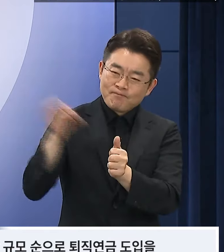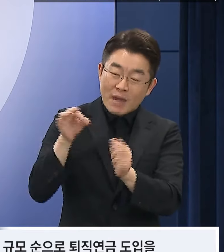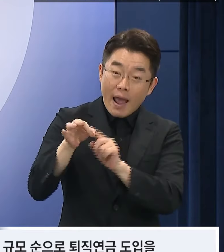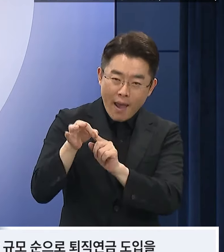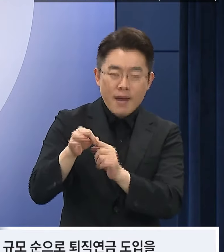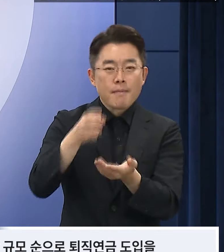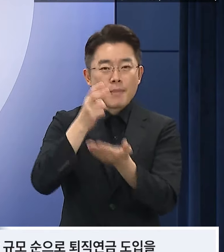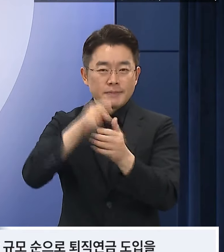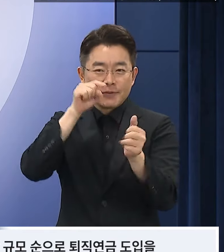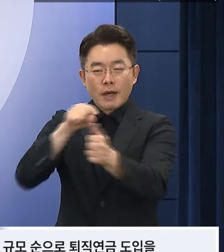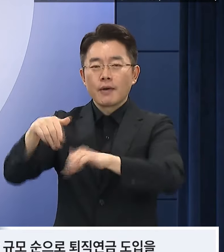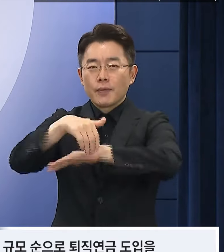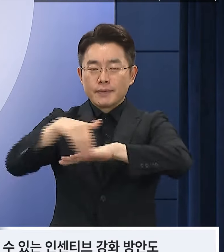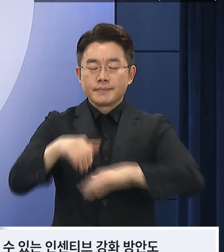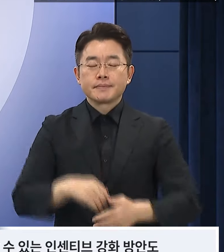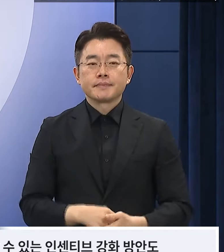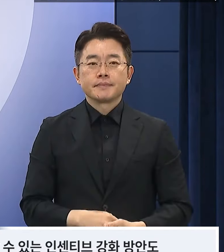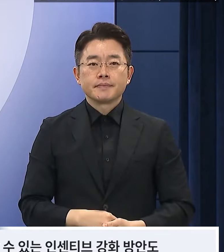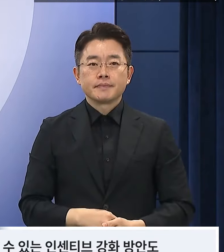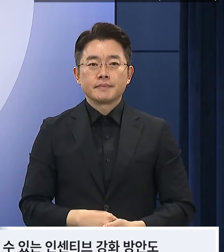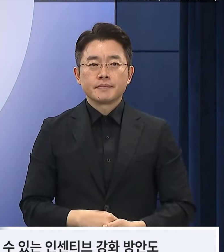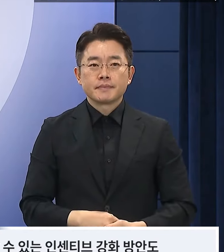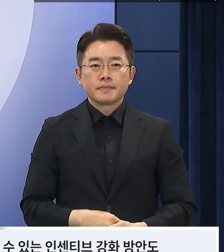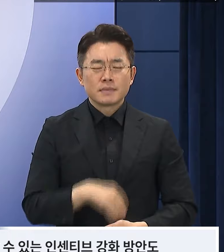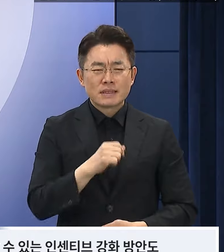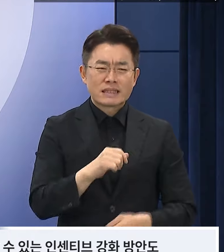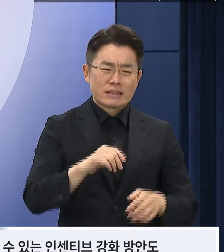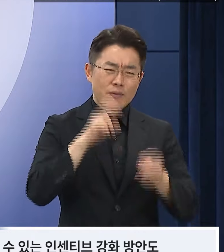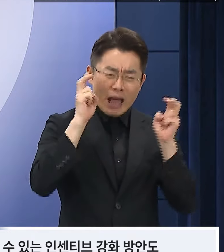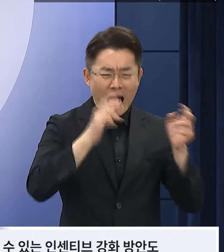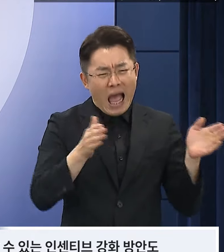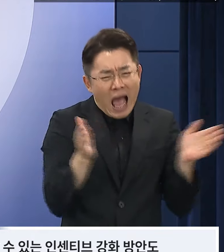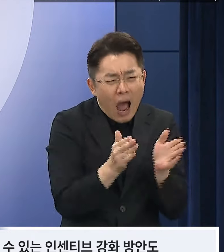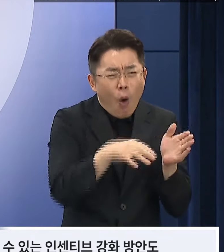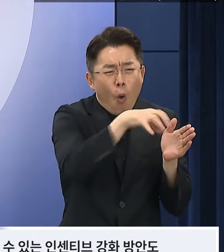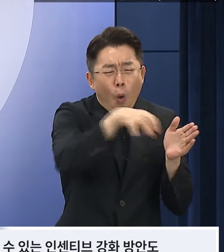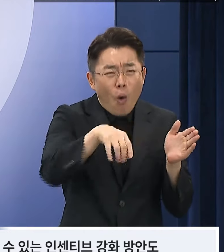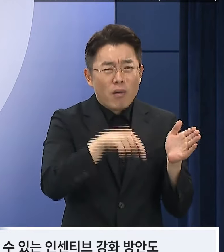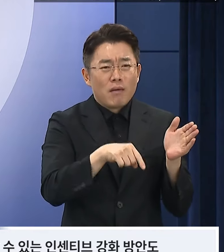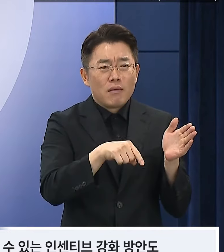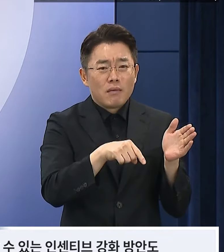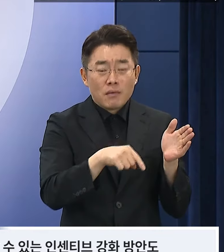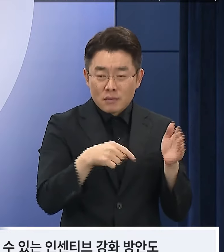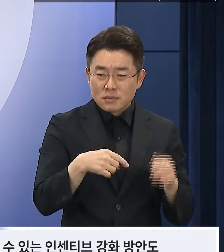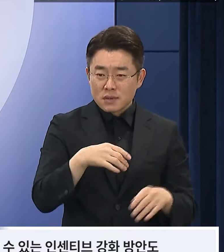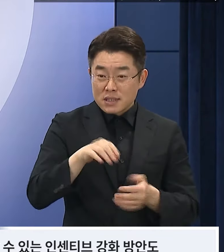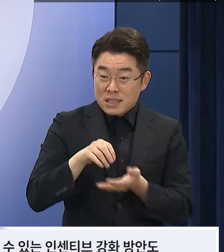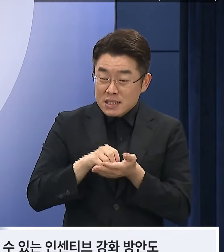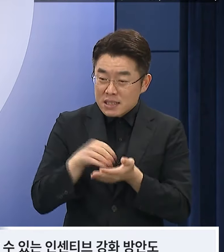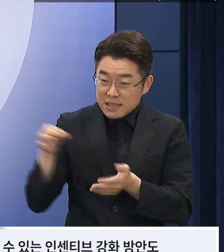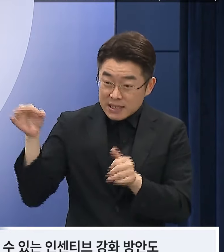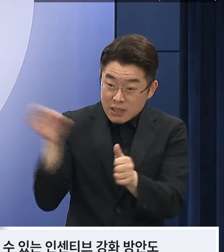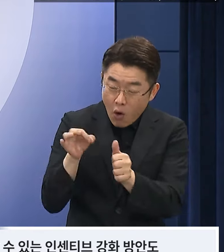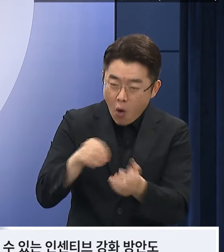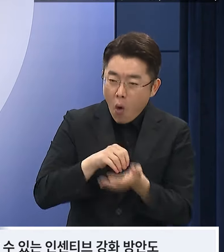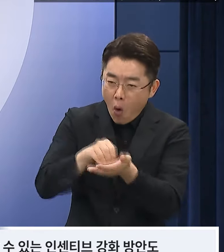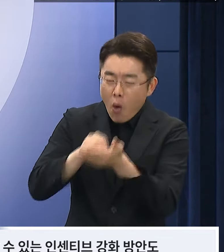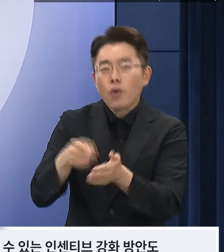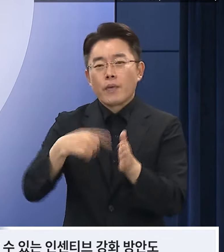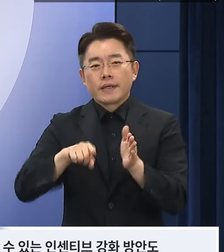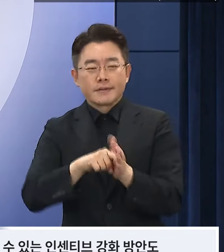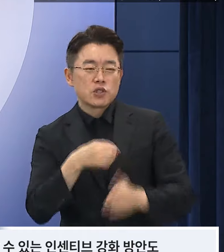의무화하겠습니다. 영세사업장과 중소기업의 퇴직연금 가입을 촉진할 수 있는